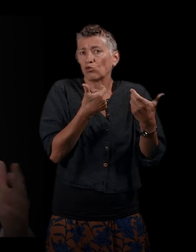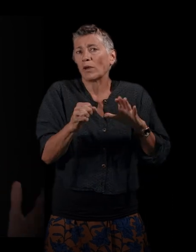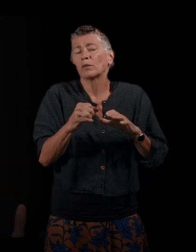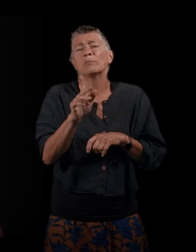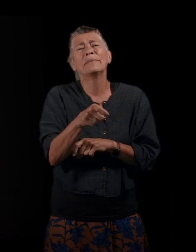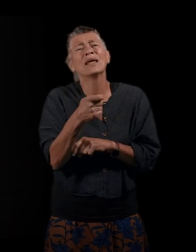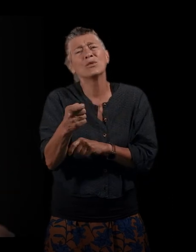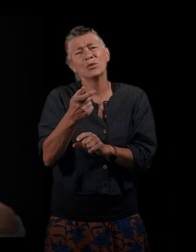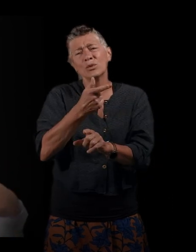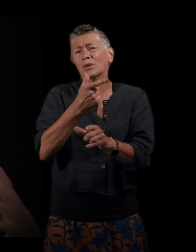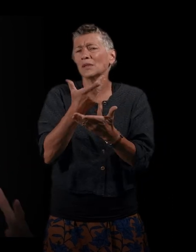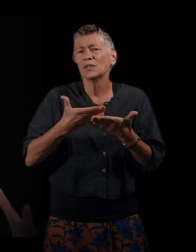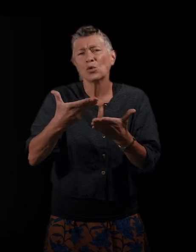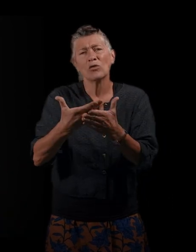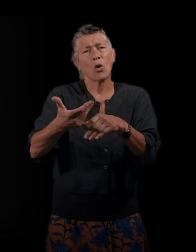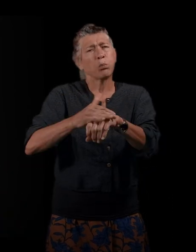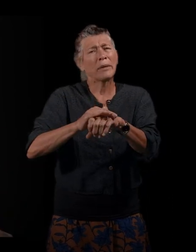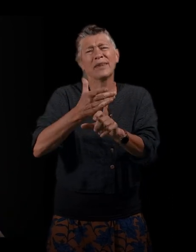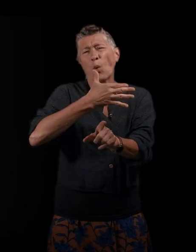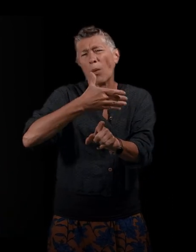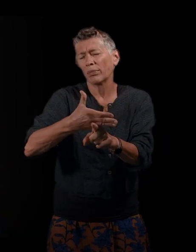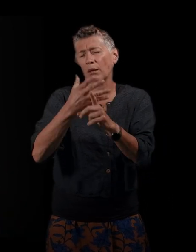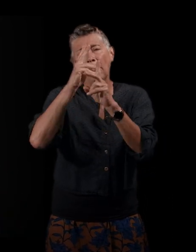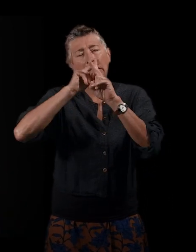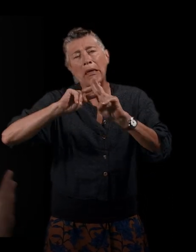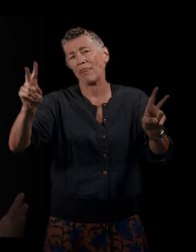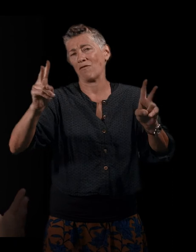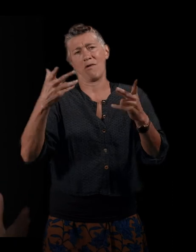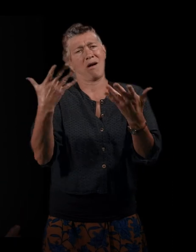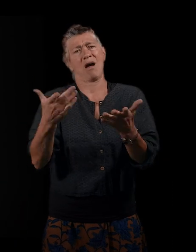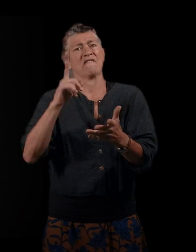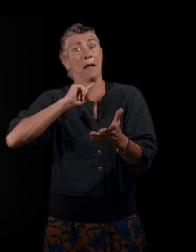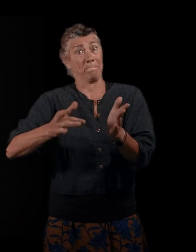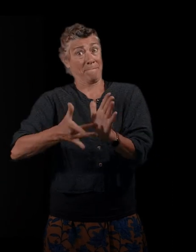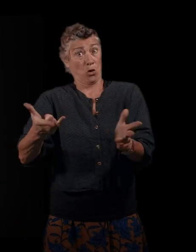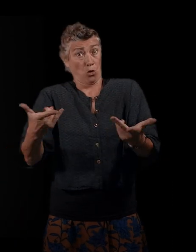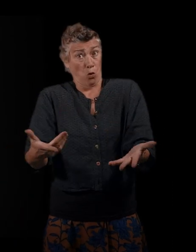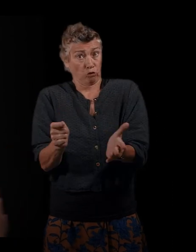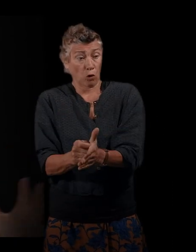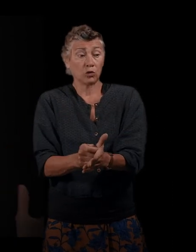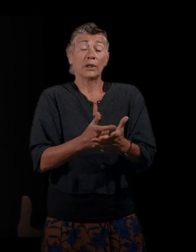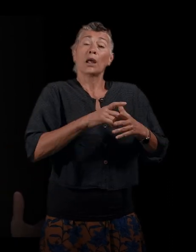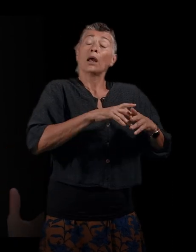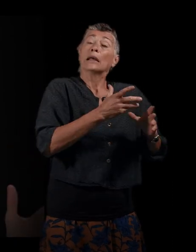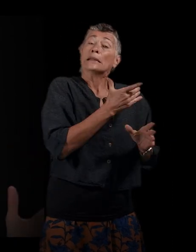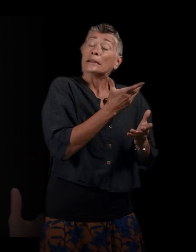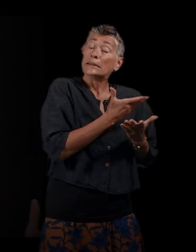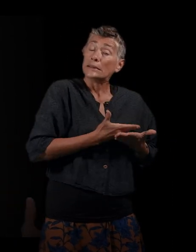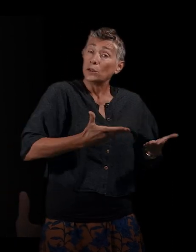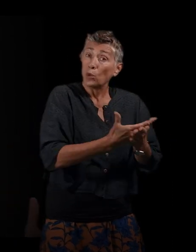politique, ça n'a rien à voir. Vraiment, les femmes migrantes ou réfugiées aujourd'hui n'ont pas le même destin qu'ont eu mes grands-mères et